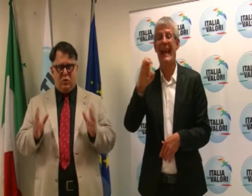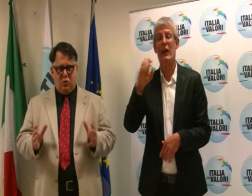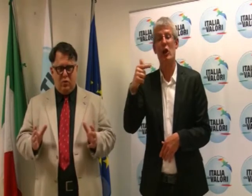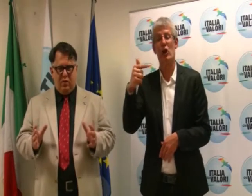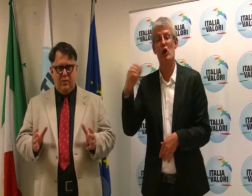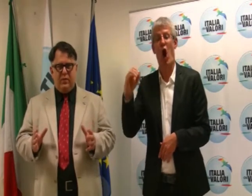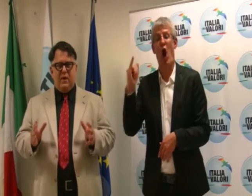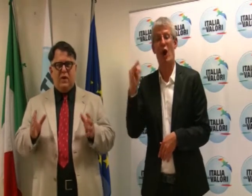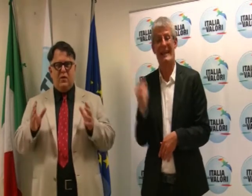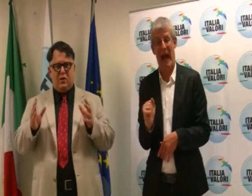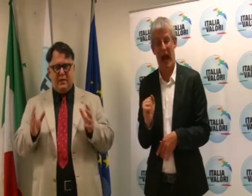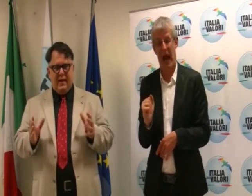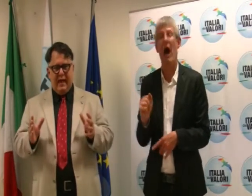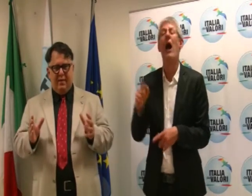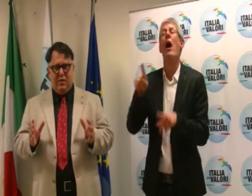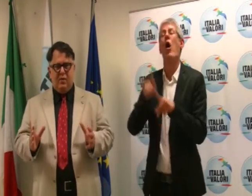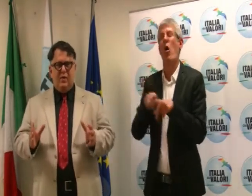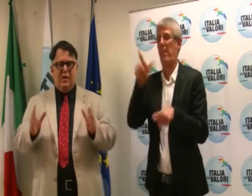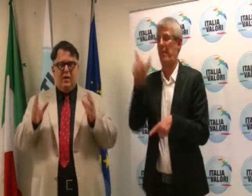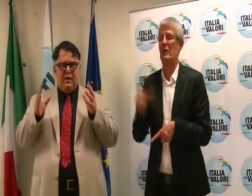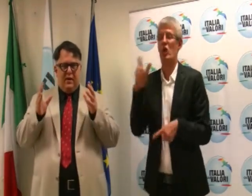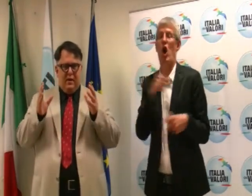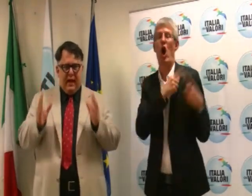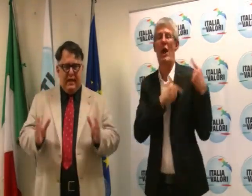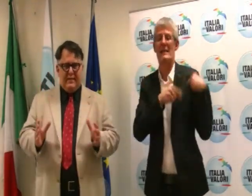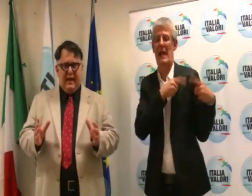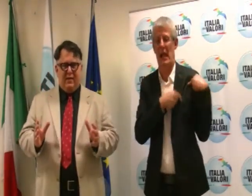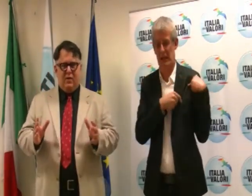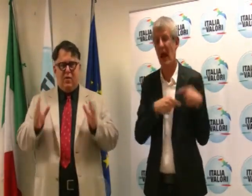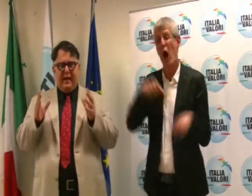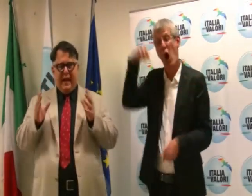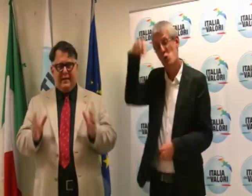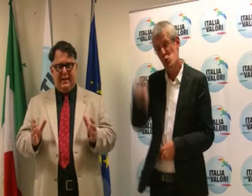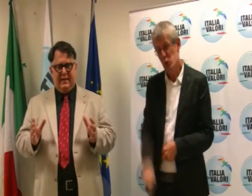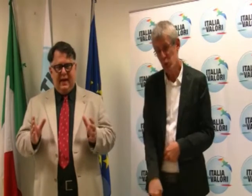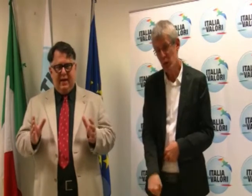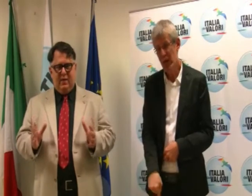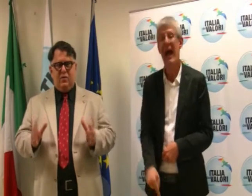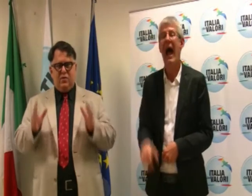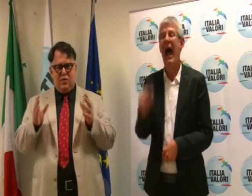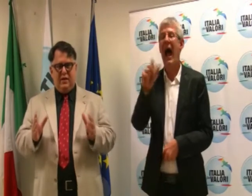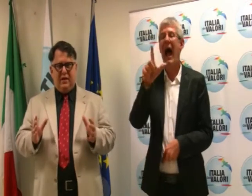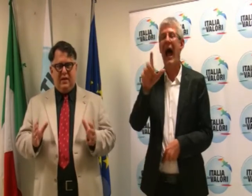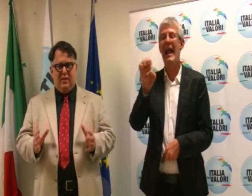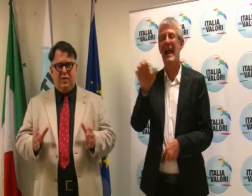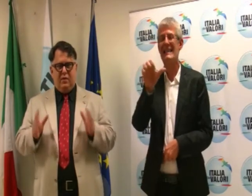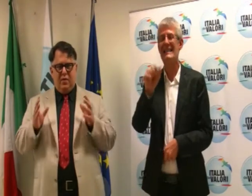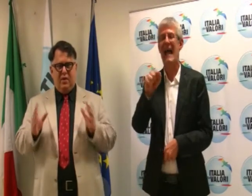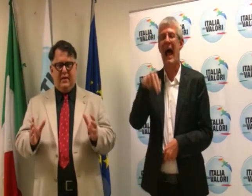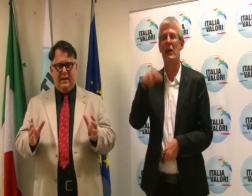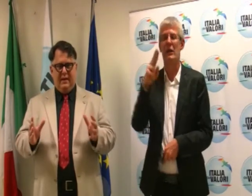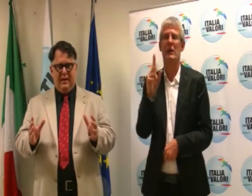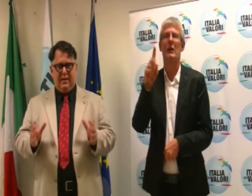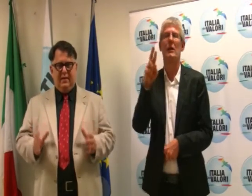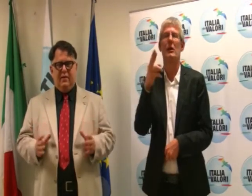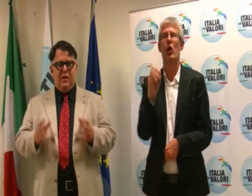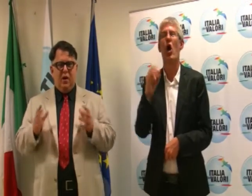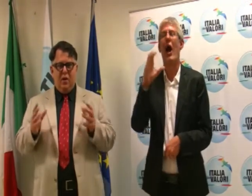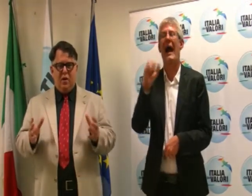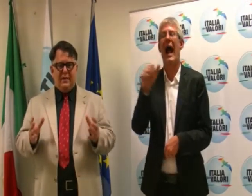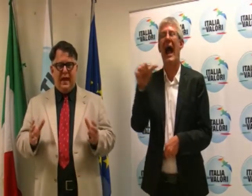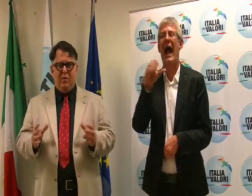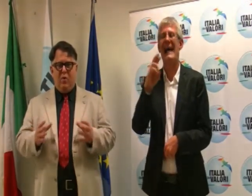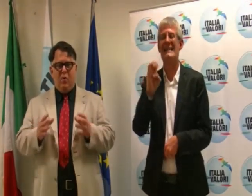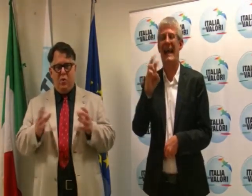Al sud sosteniamo Alessandro Casertano, cittadino con le stellette.